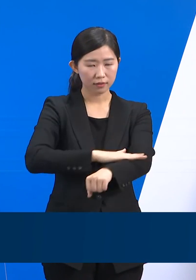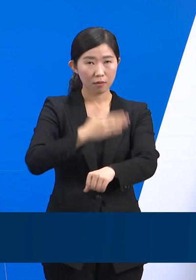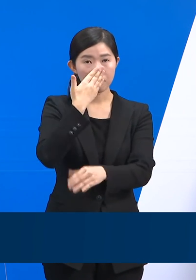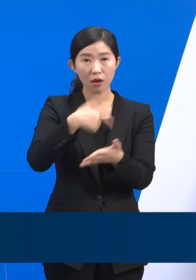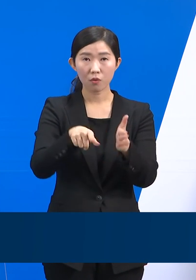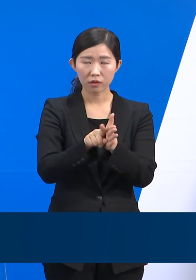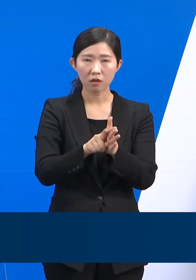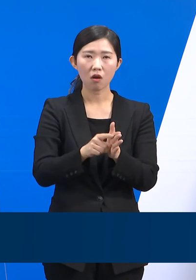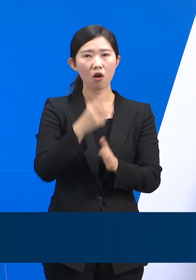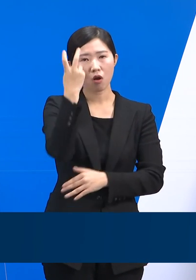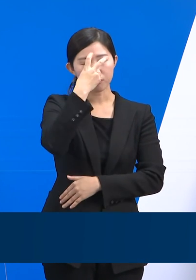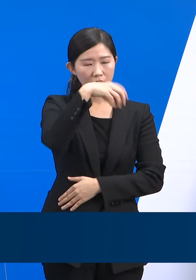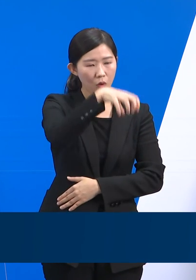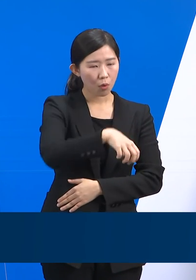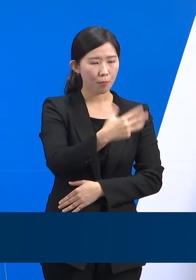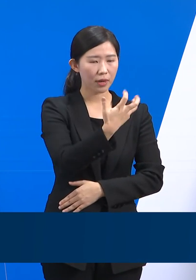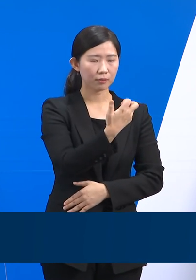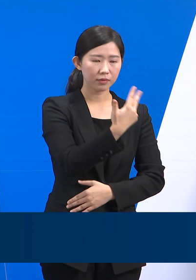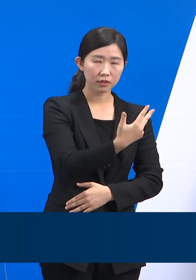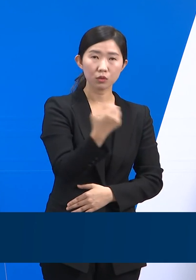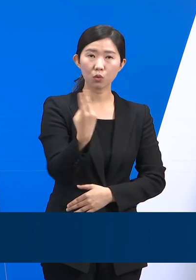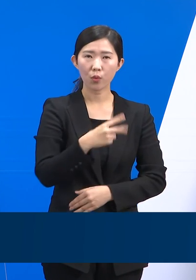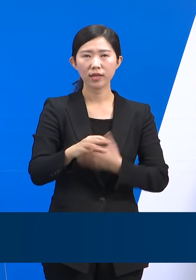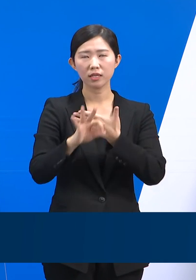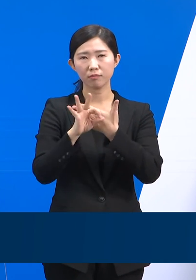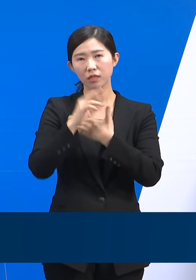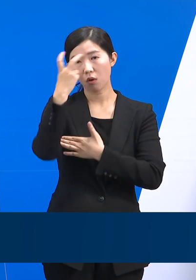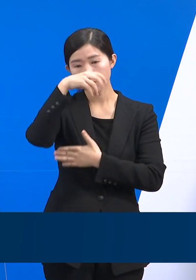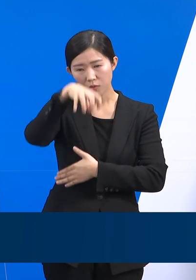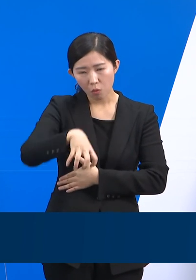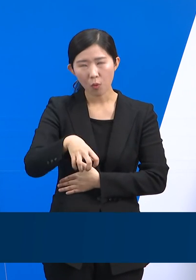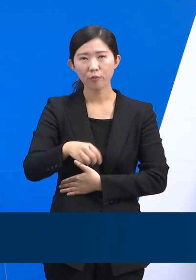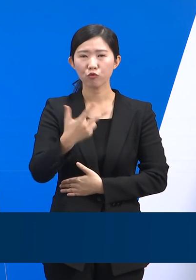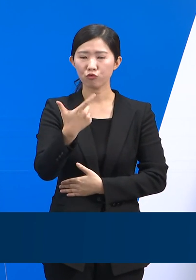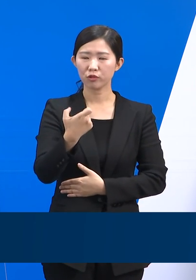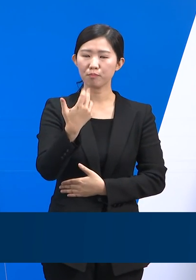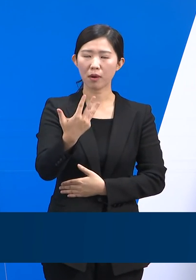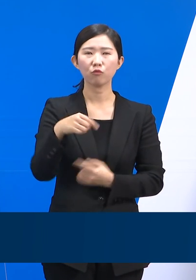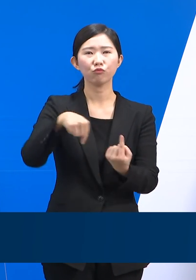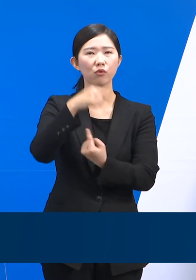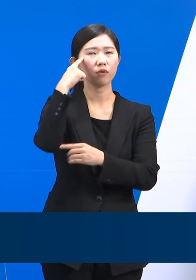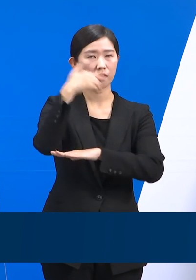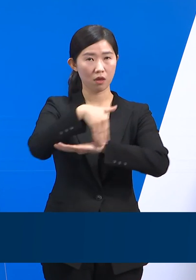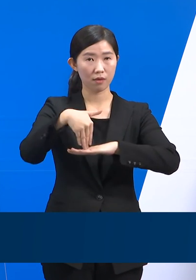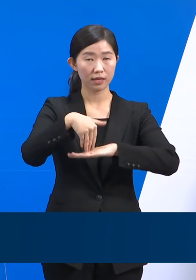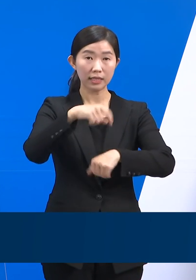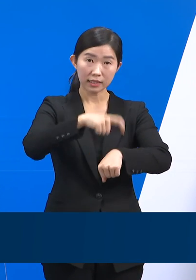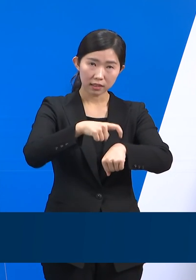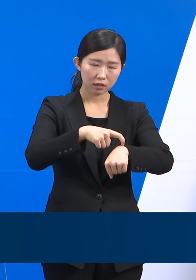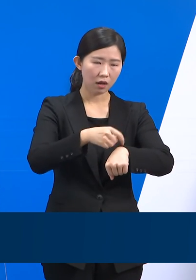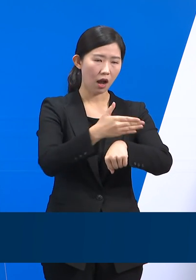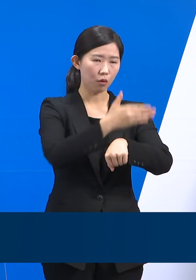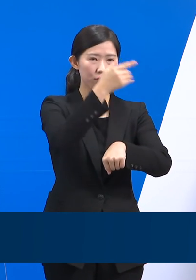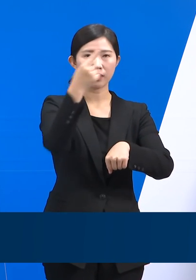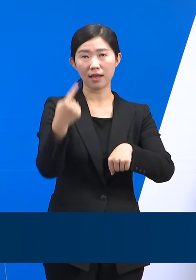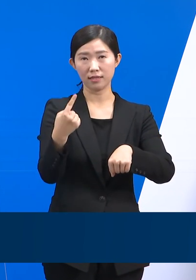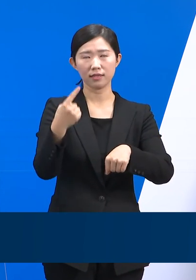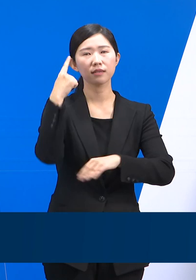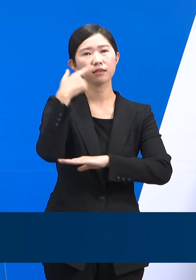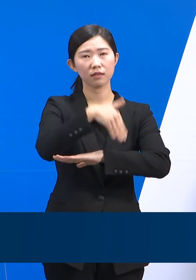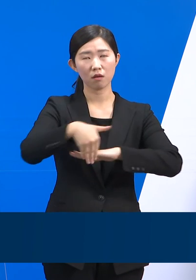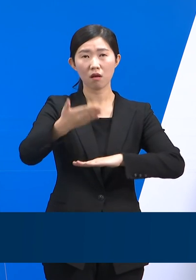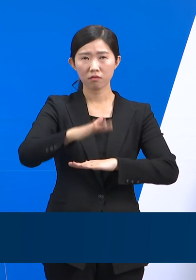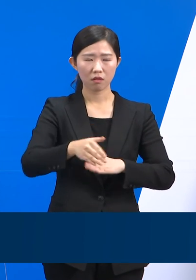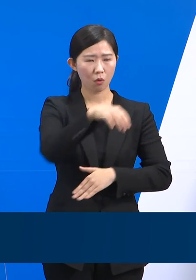87개소 및 임시선별검사소 68개소를 운영할 예정입니다. 운영시간은 오전 9시부터 오후 1시까지이나 기간